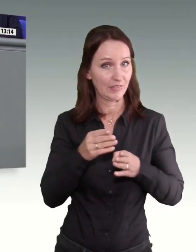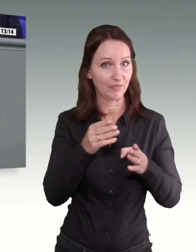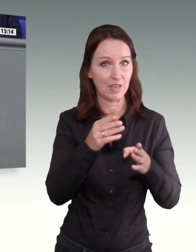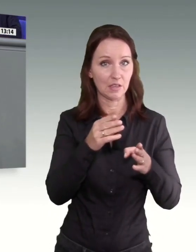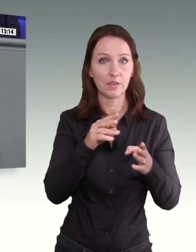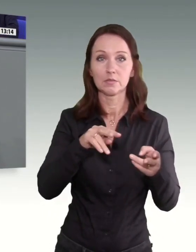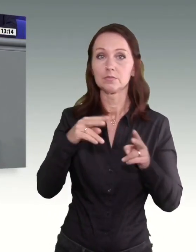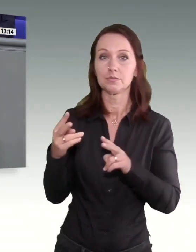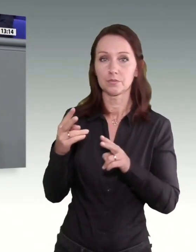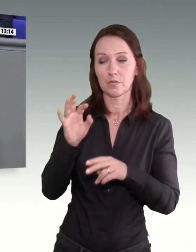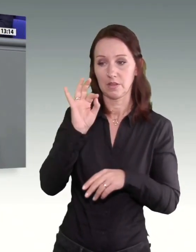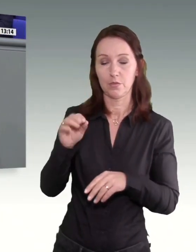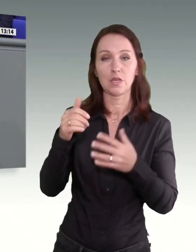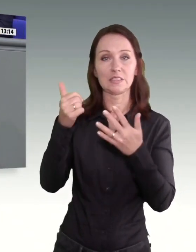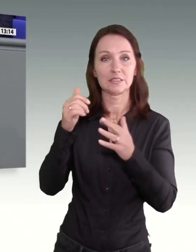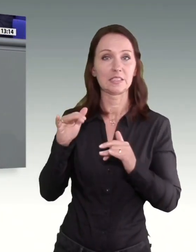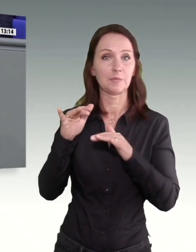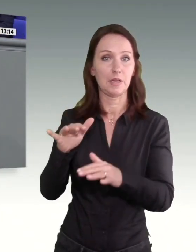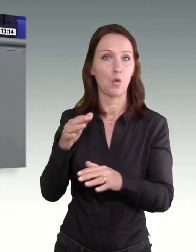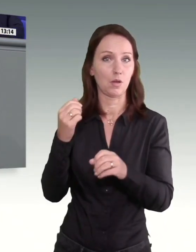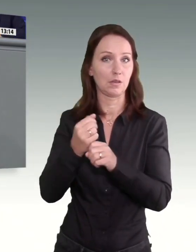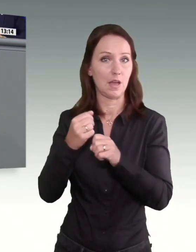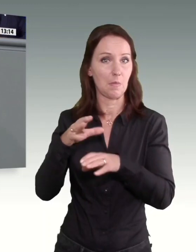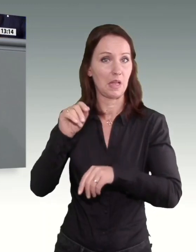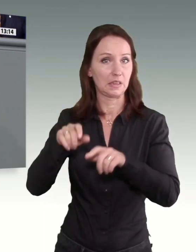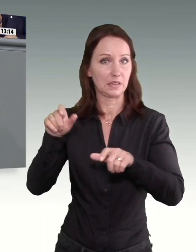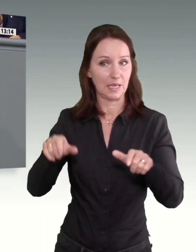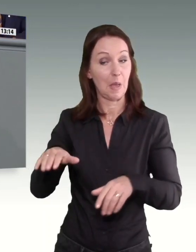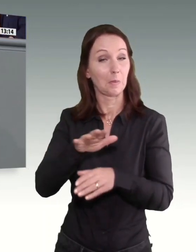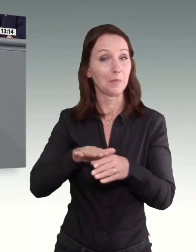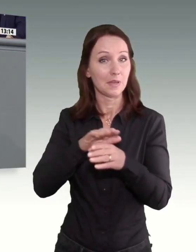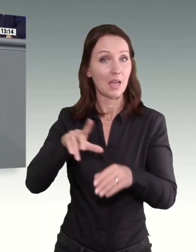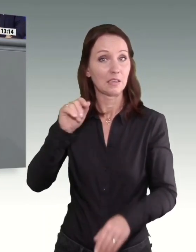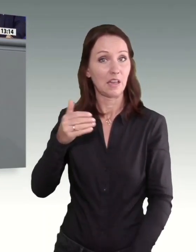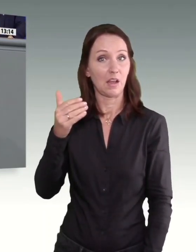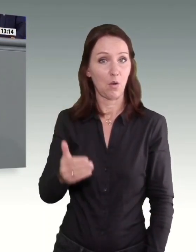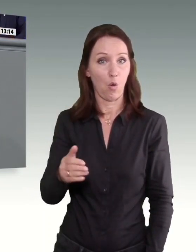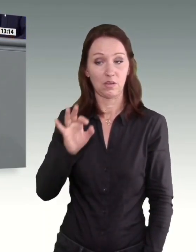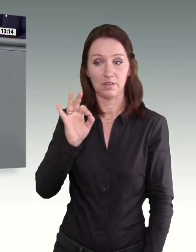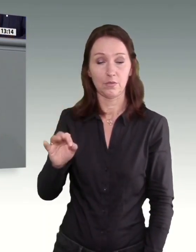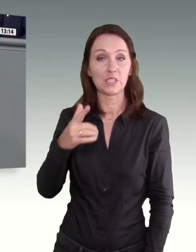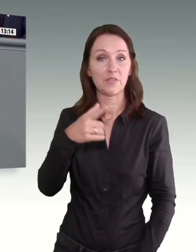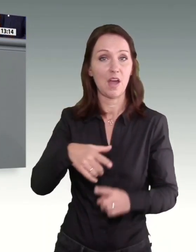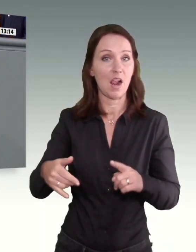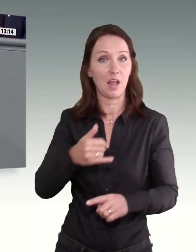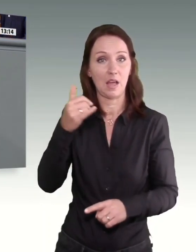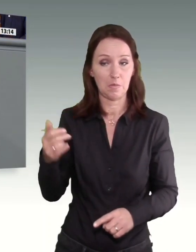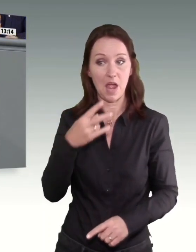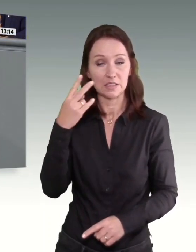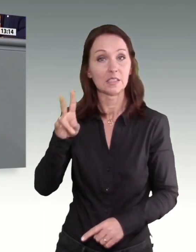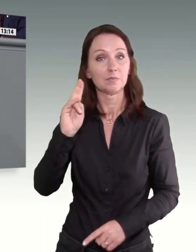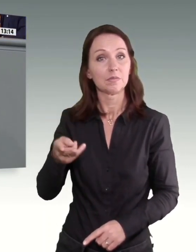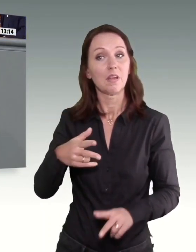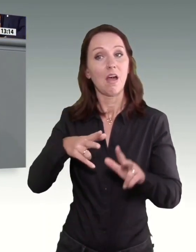Niedriglohnbereich für die nächsten zweieinhalb Jahre drastischen Reallohnverlust verordnet. Reallohnverlust und eine Verschlechterung ihrer